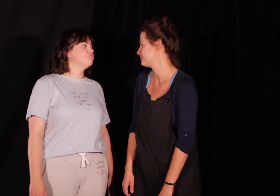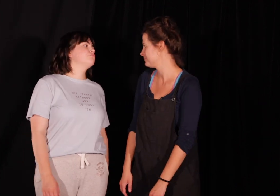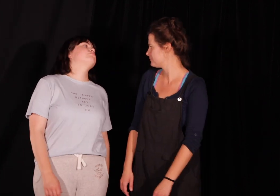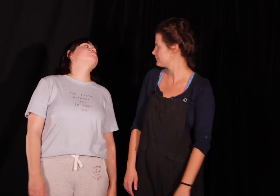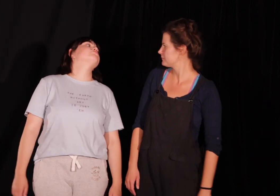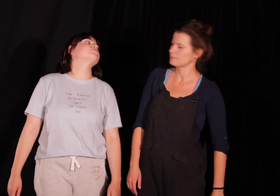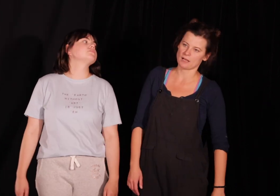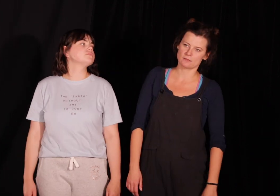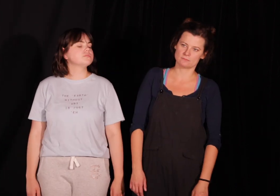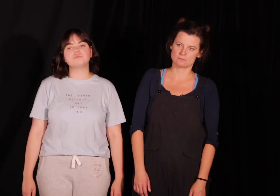tak